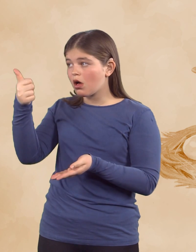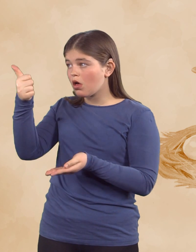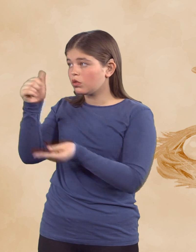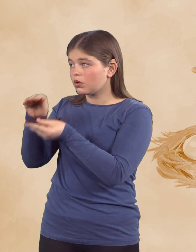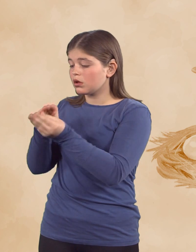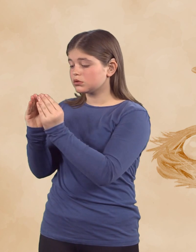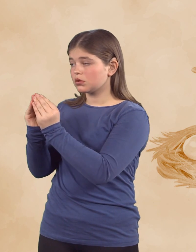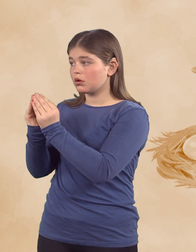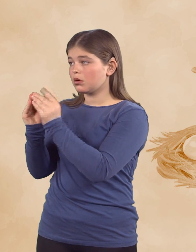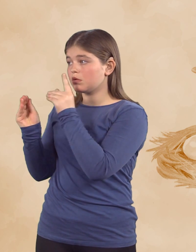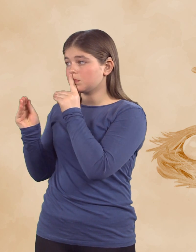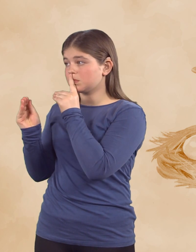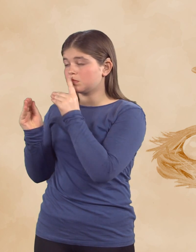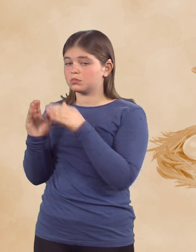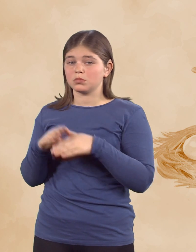majtne račke, razen iz največjega.